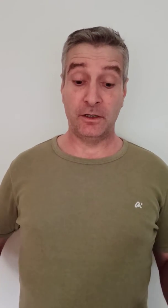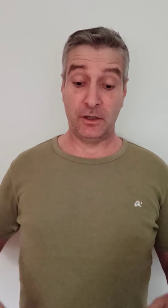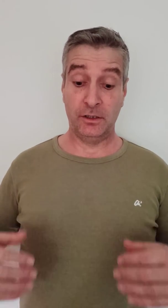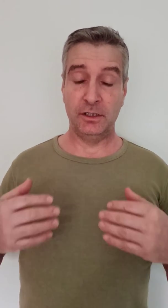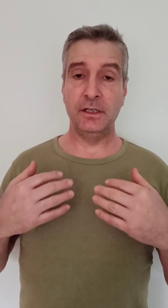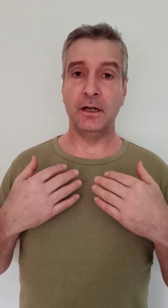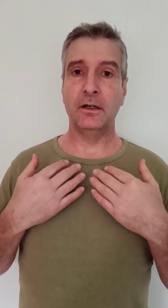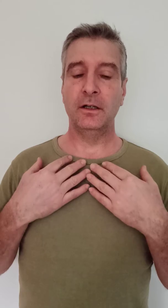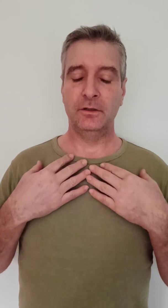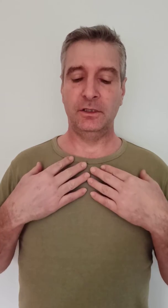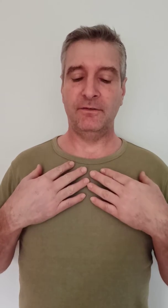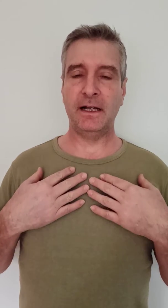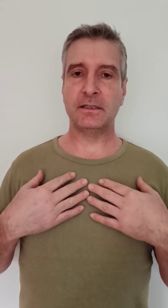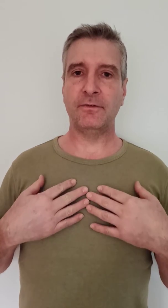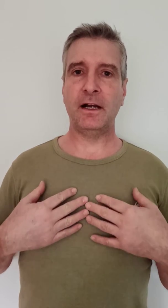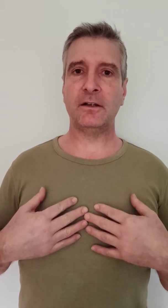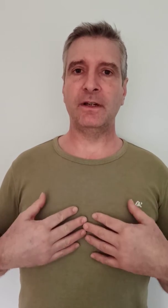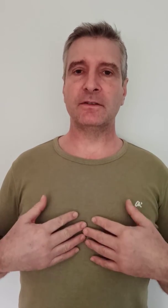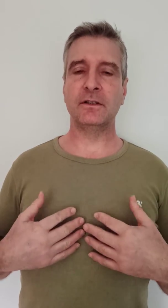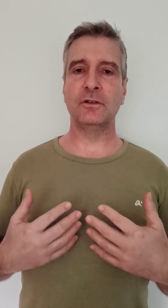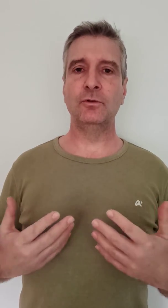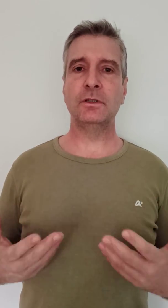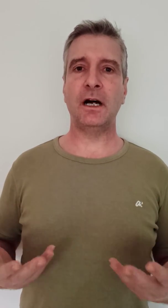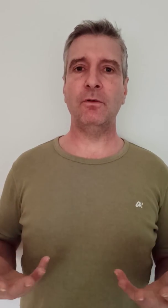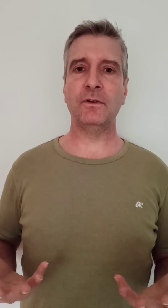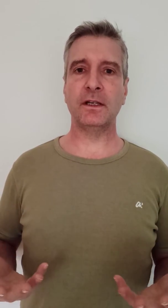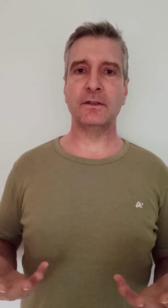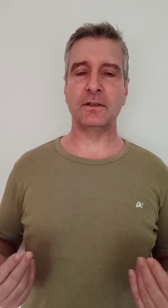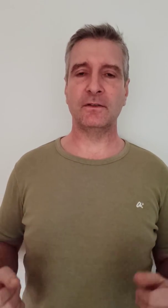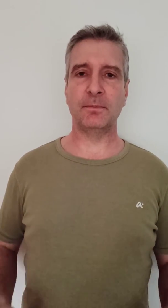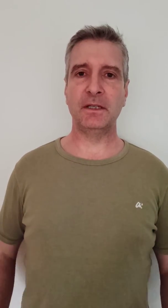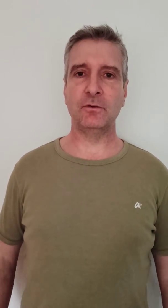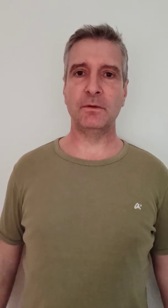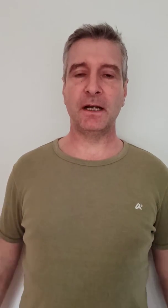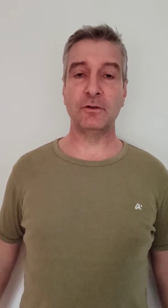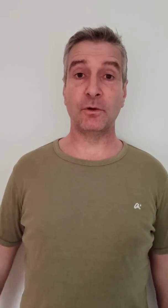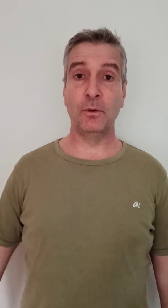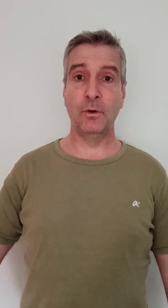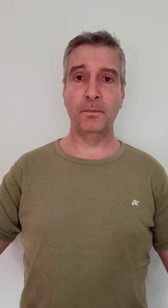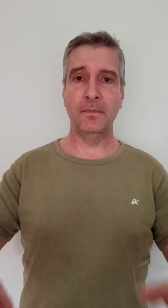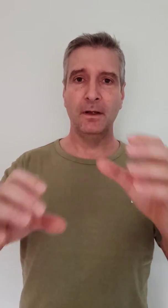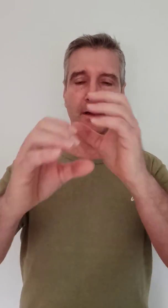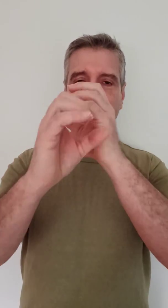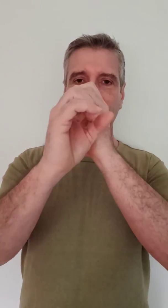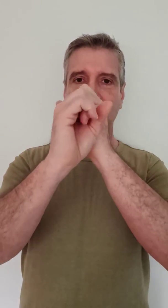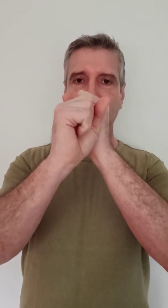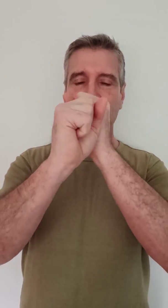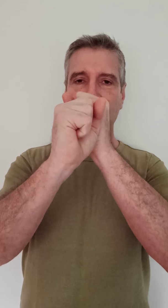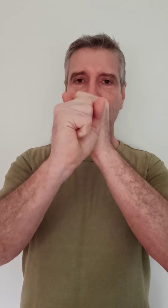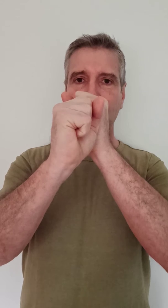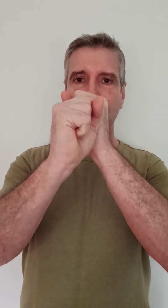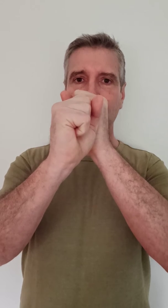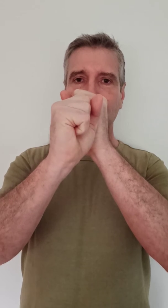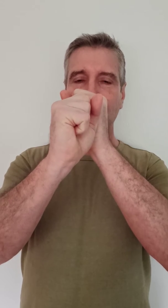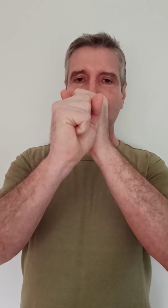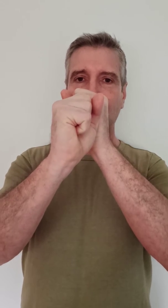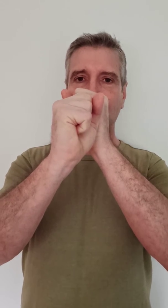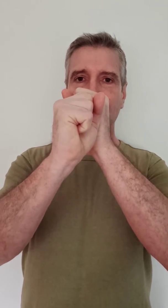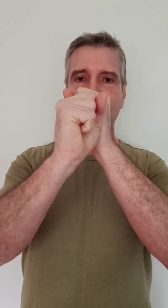hier die weiße Frackweste. Gut aufgerichtet ist der Pinguinmann. Und oben in seinem Schnabel alle